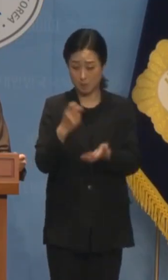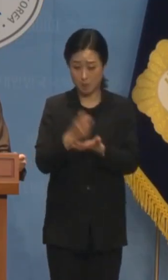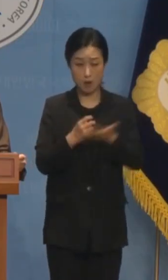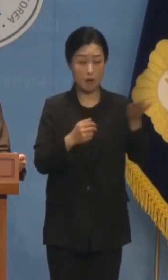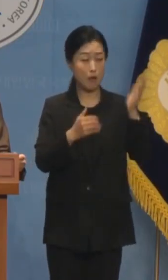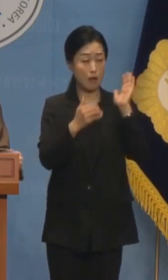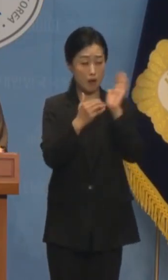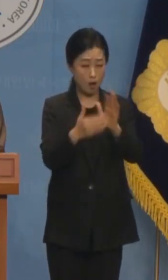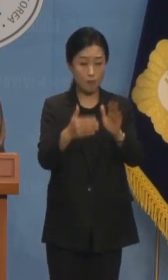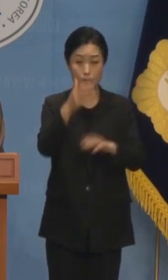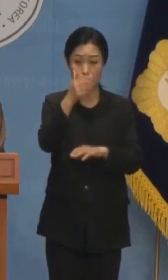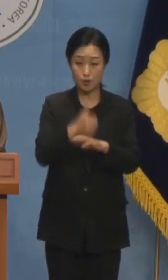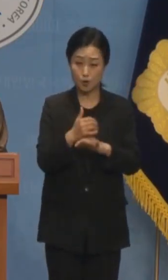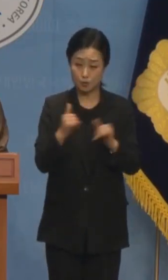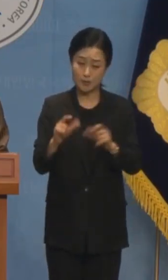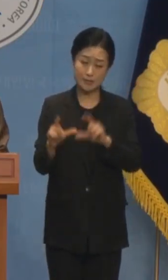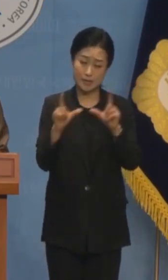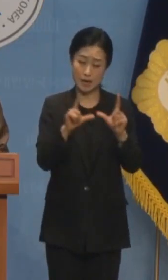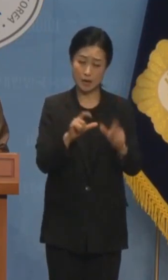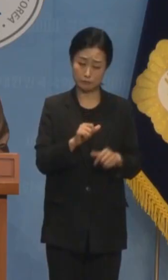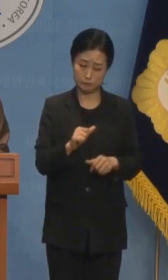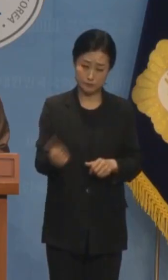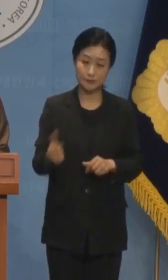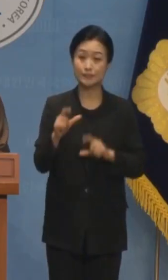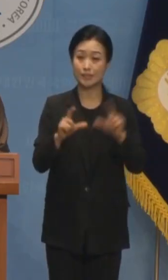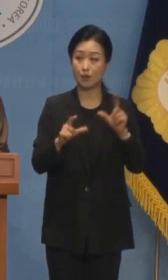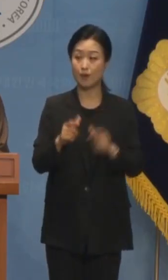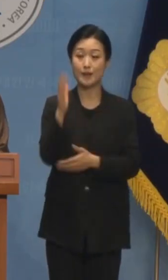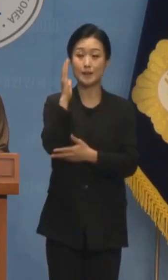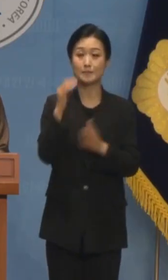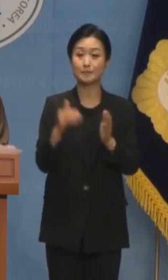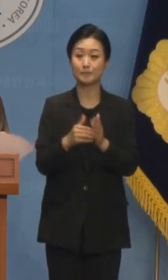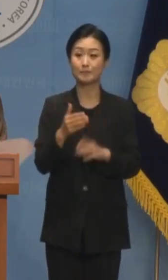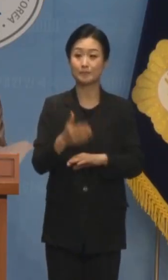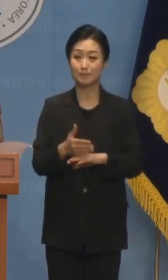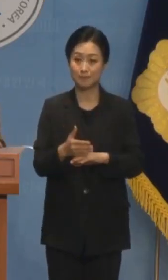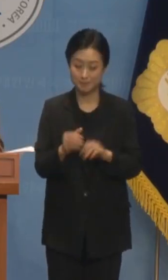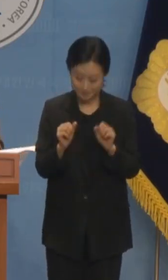국민들의 삶만 옥죄할 뿐입니다 브리핑 마치겠습니다